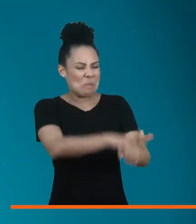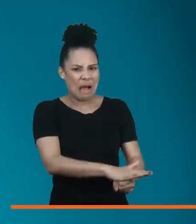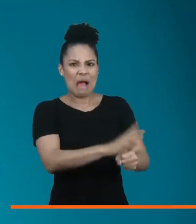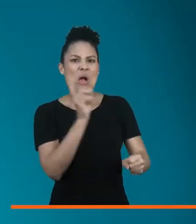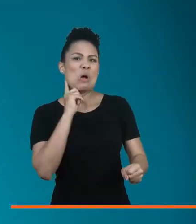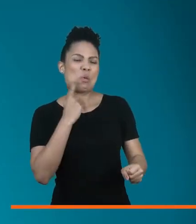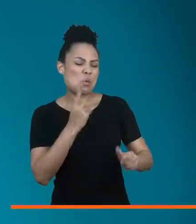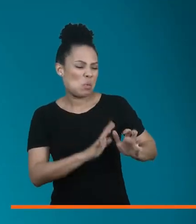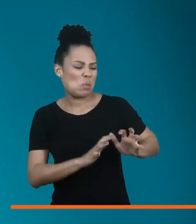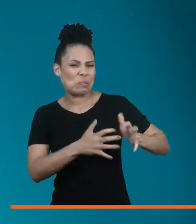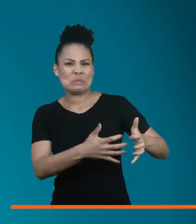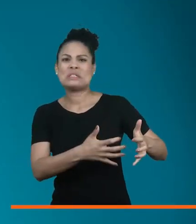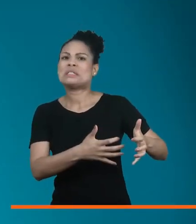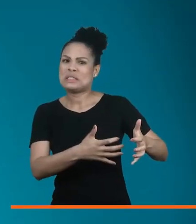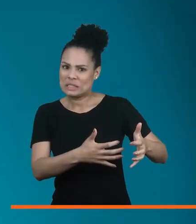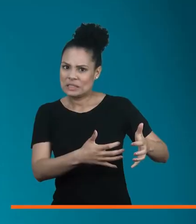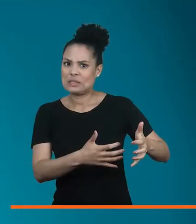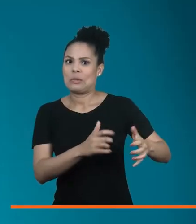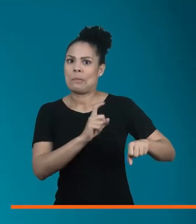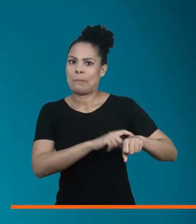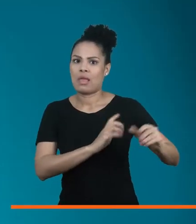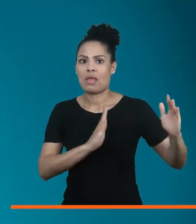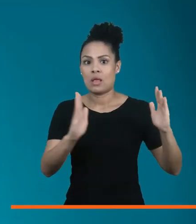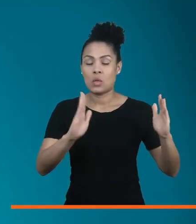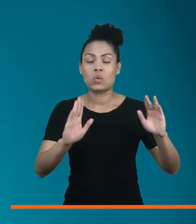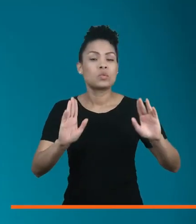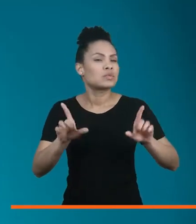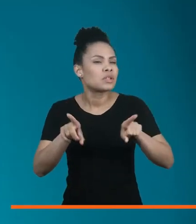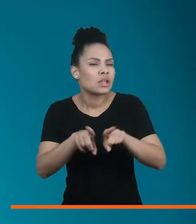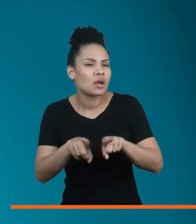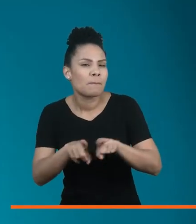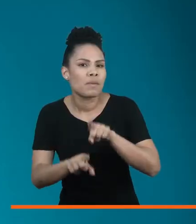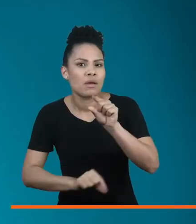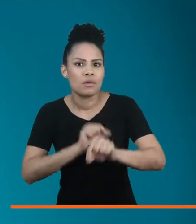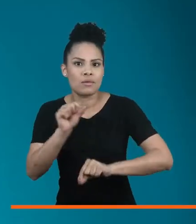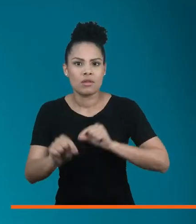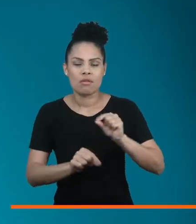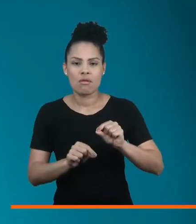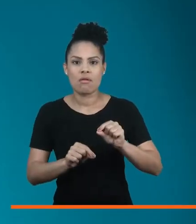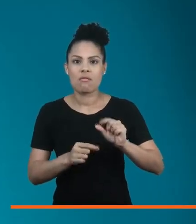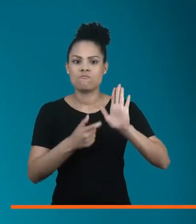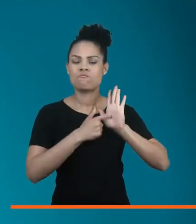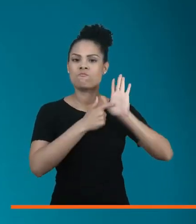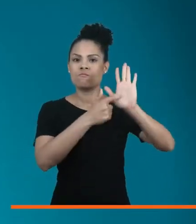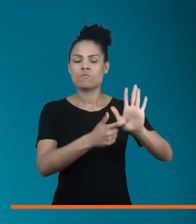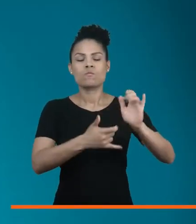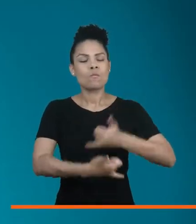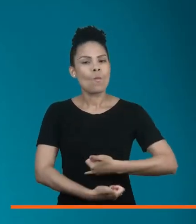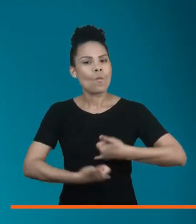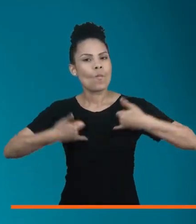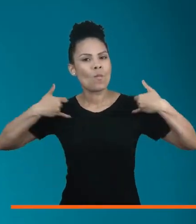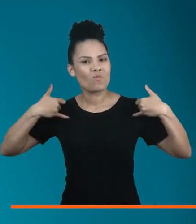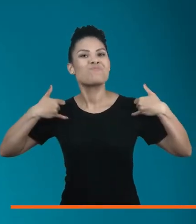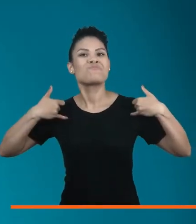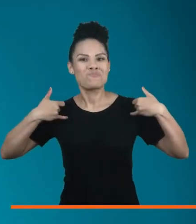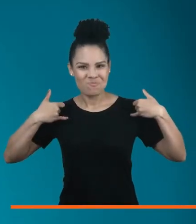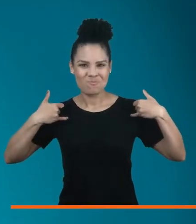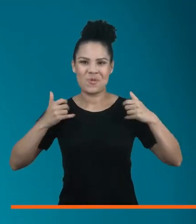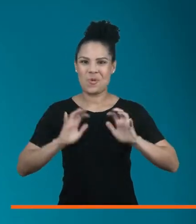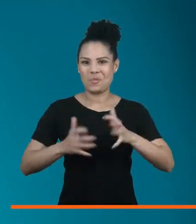simbolizar a opressão que os surdos sofreram na Segunda Guerra, mas também como forma de identificar o orgulho